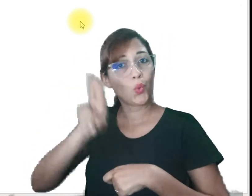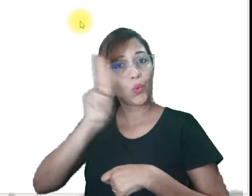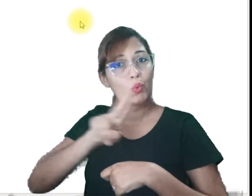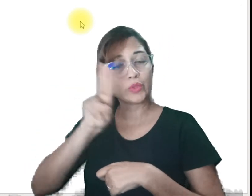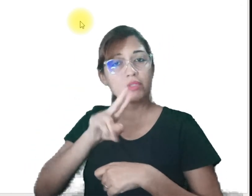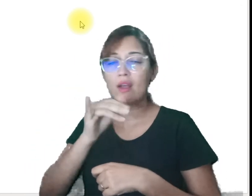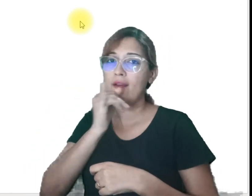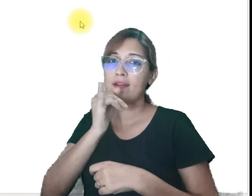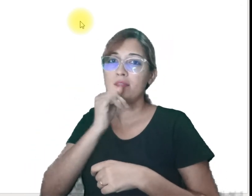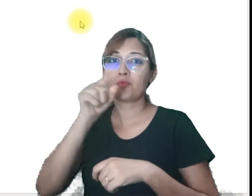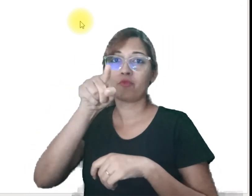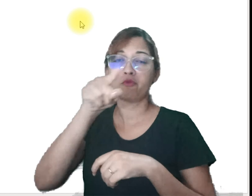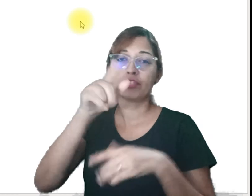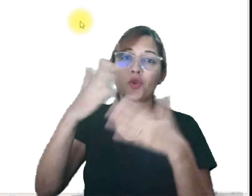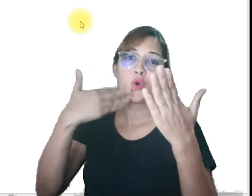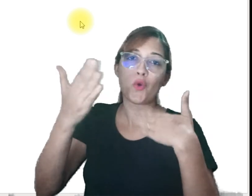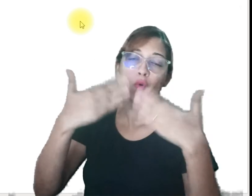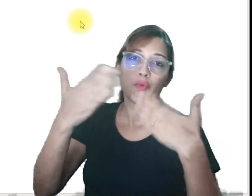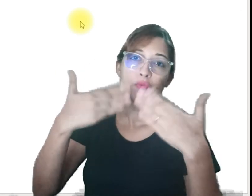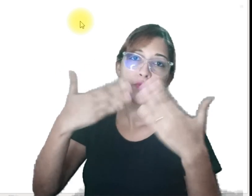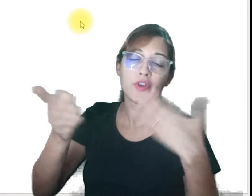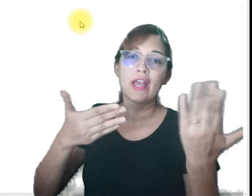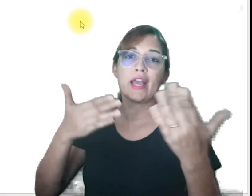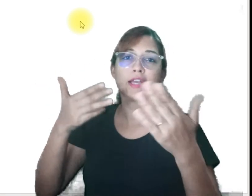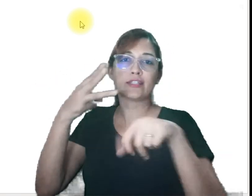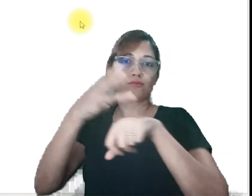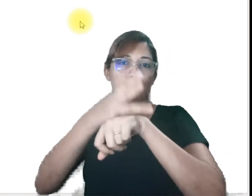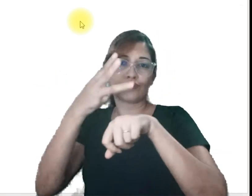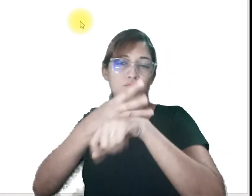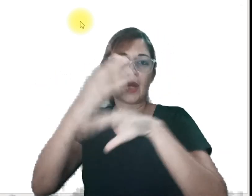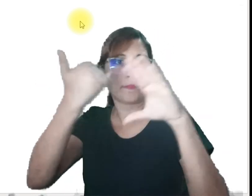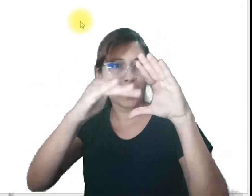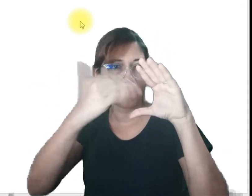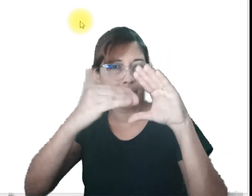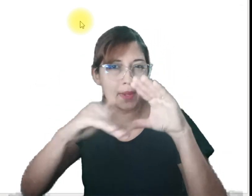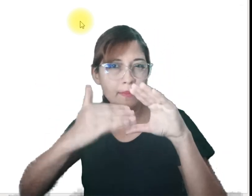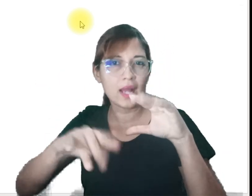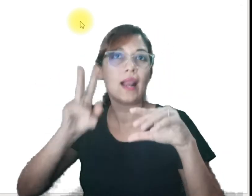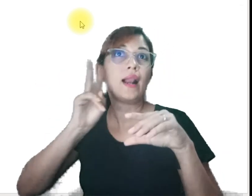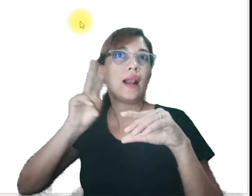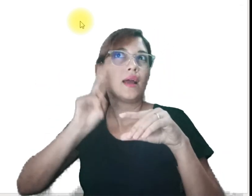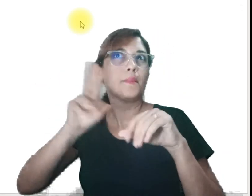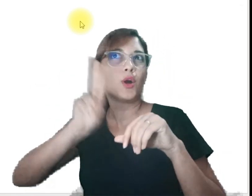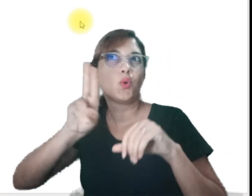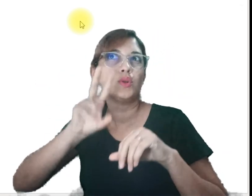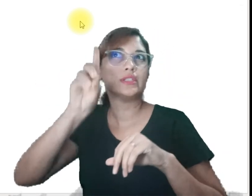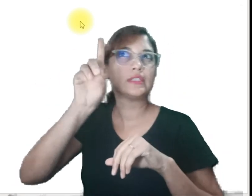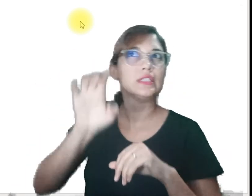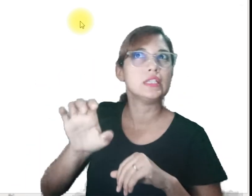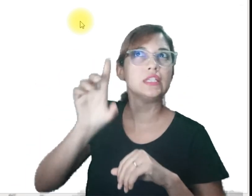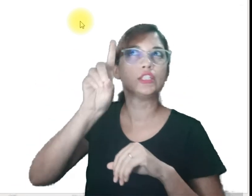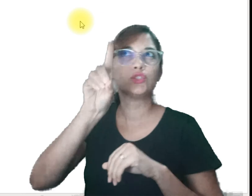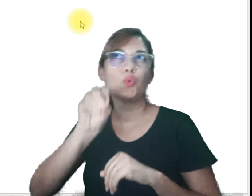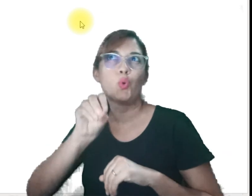preciso que você use nas suas conversas, quando for mandar mensagem no WhatsApp, usando as